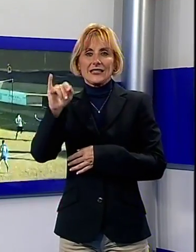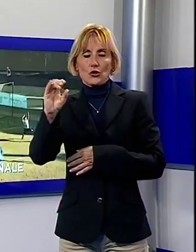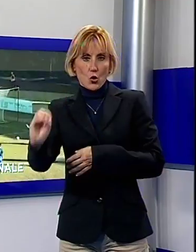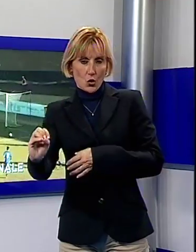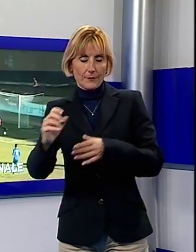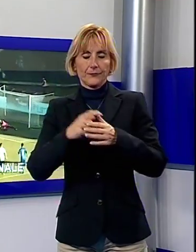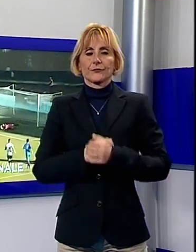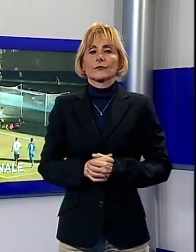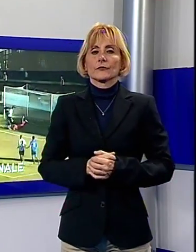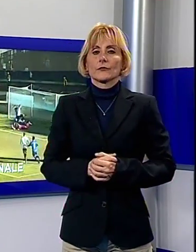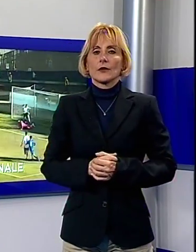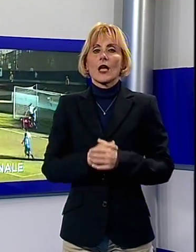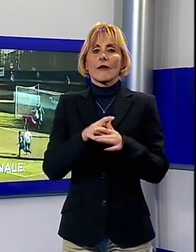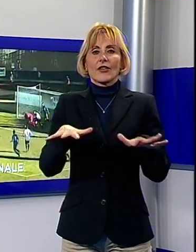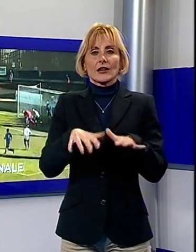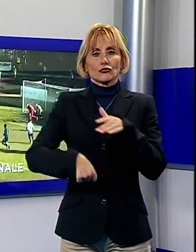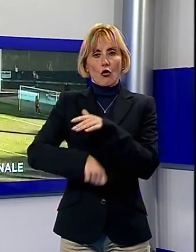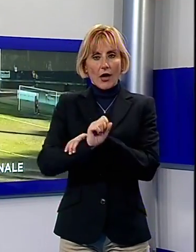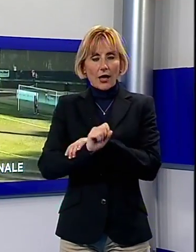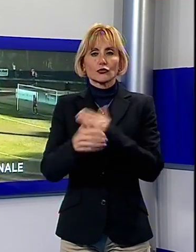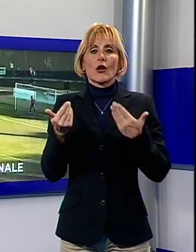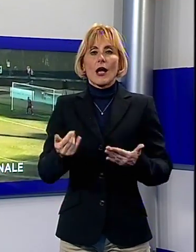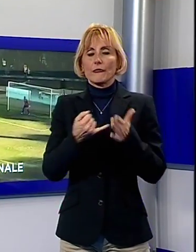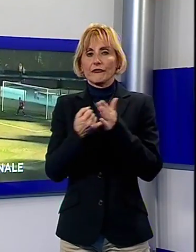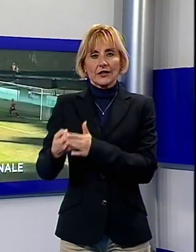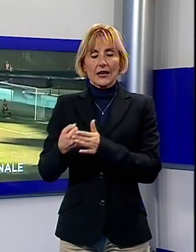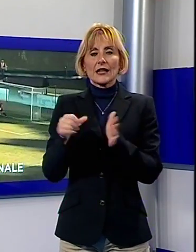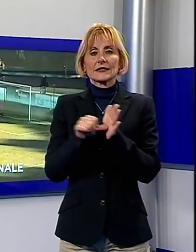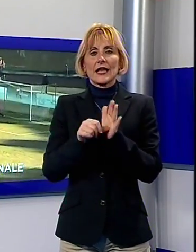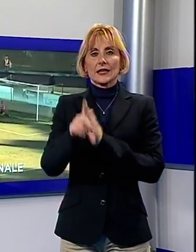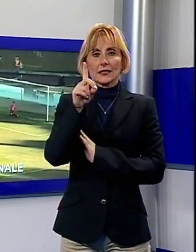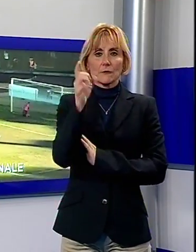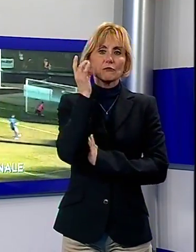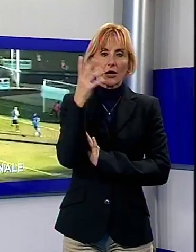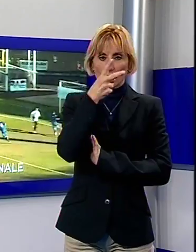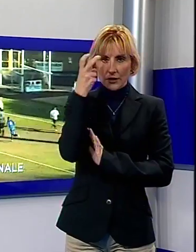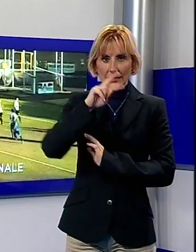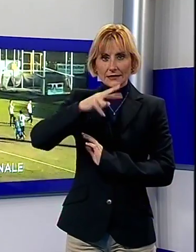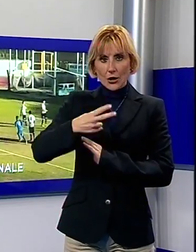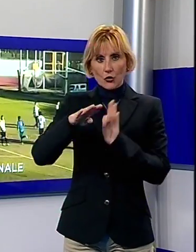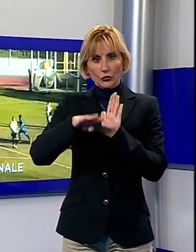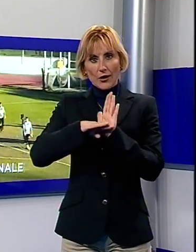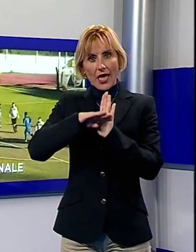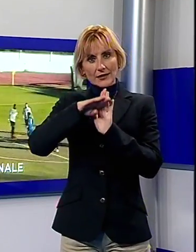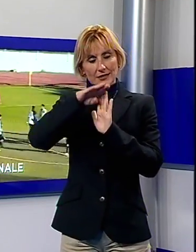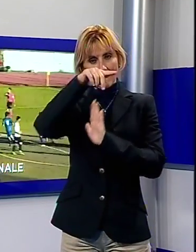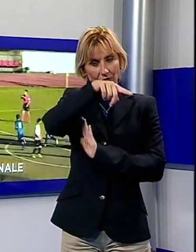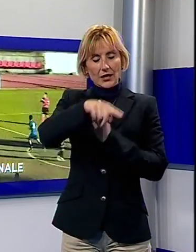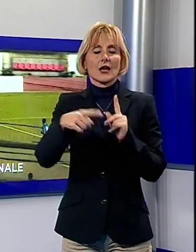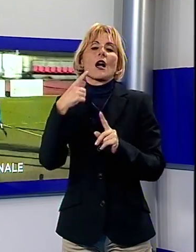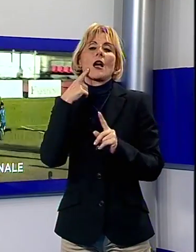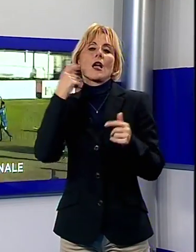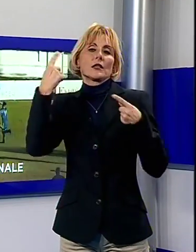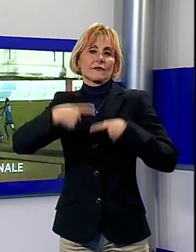Calcio e il viareggio sul campo del finale, in serie D i bianconeri secondo in classifica affrontano l'abbordabile